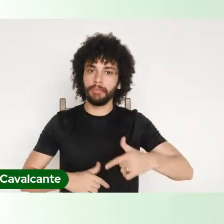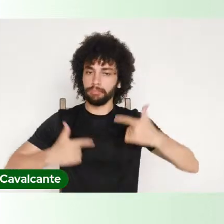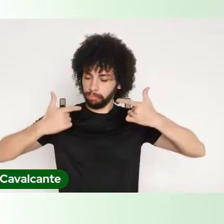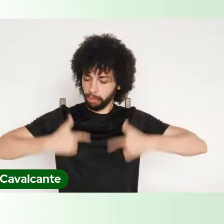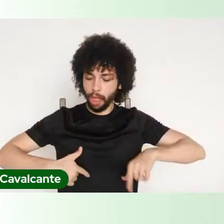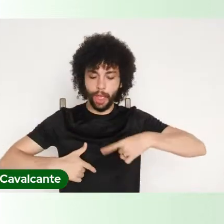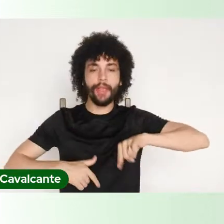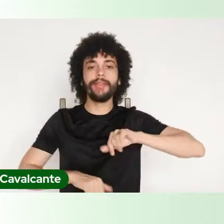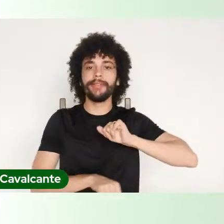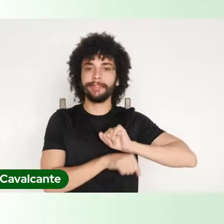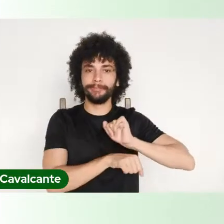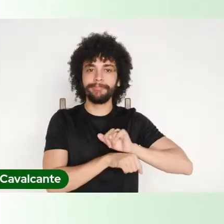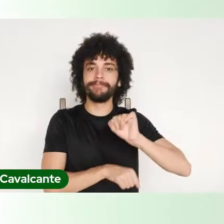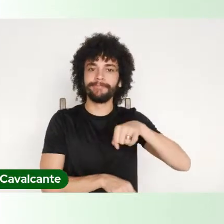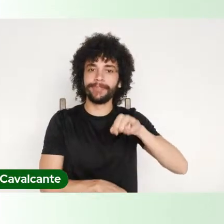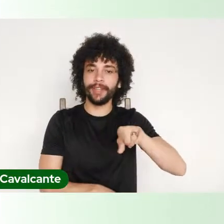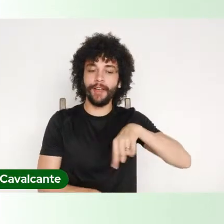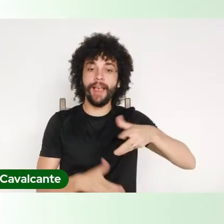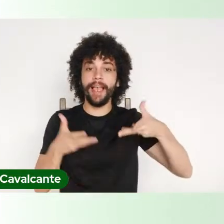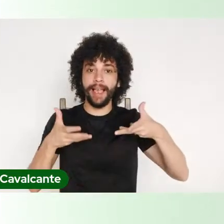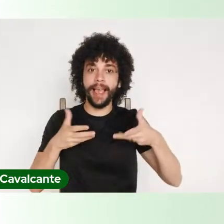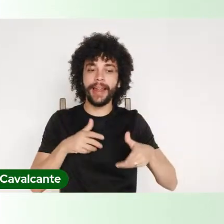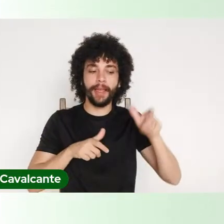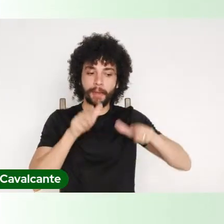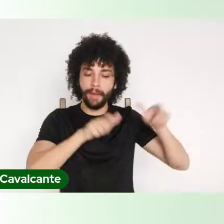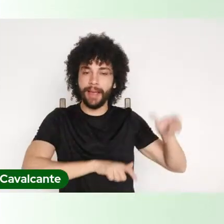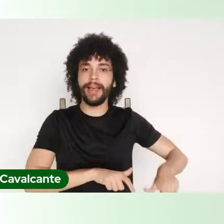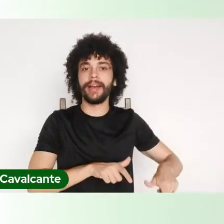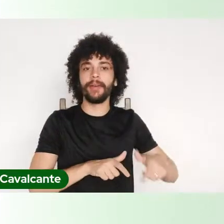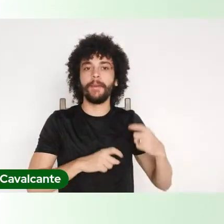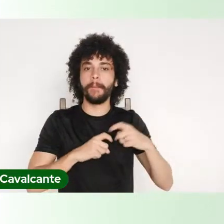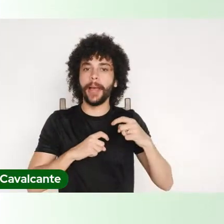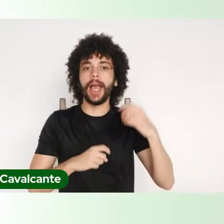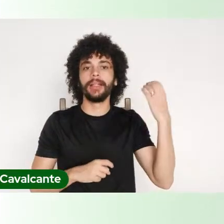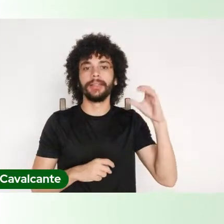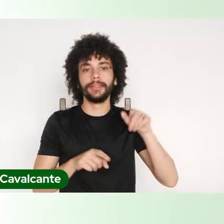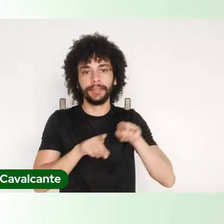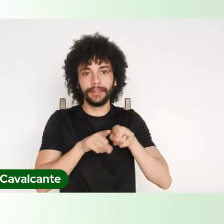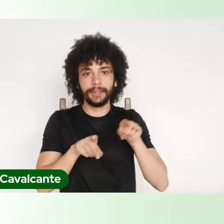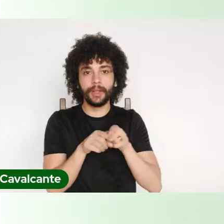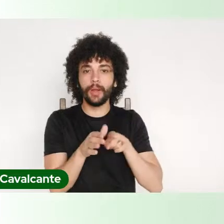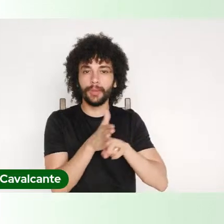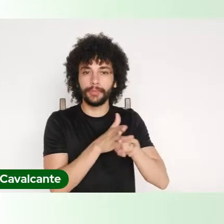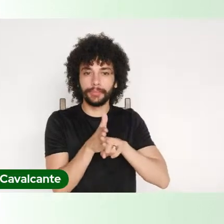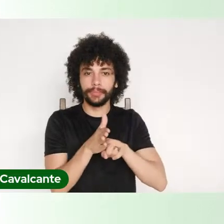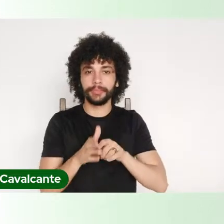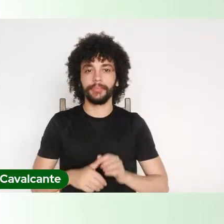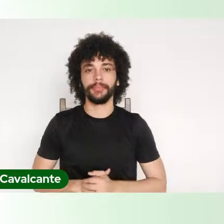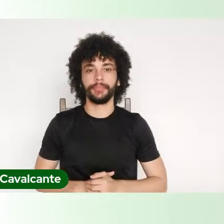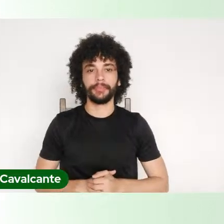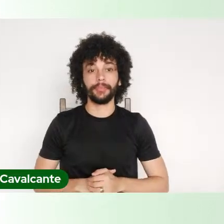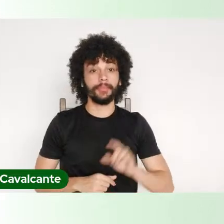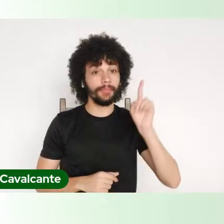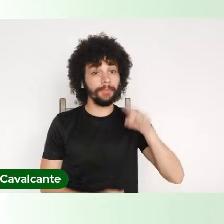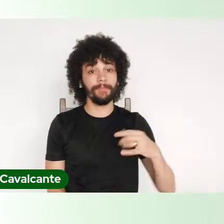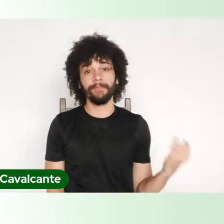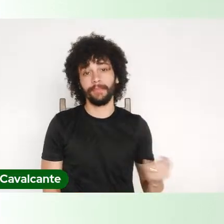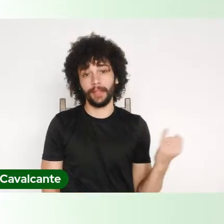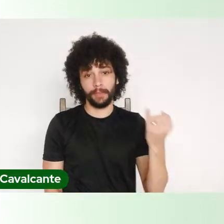esperamos dos nossos cientistas, dos nossos médicos, dos nossos pesquisadores. É fundamental